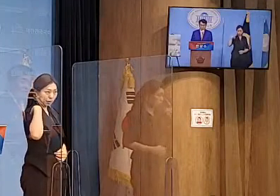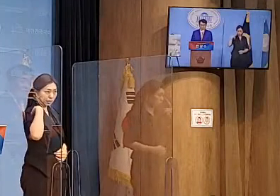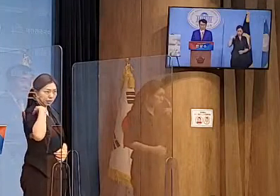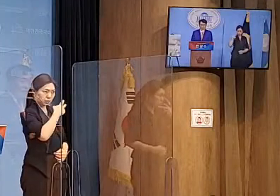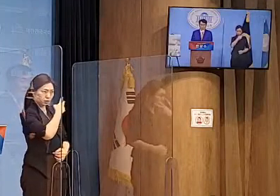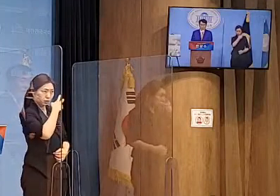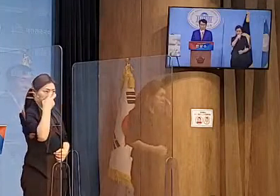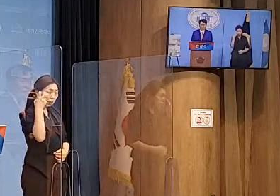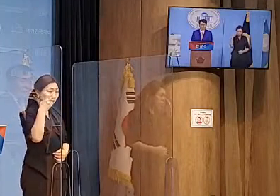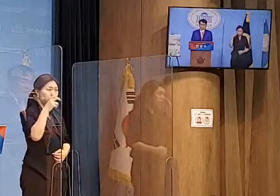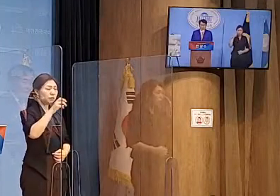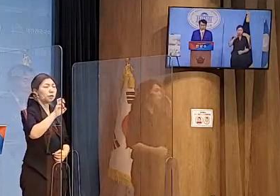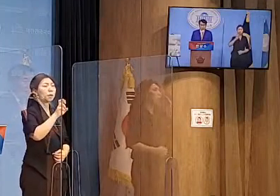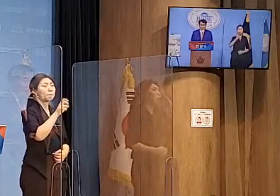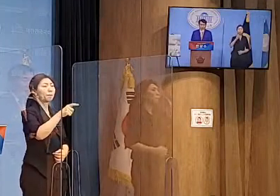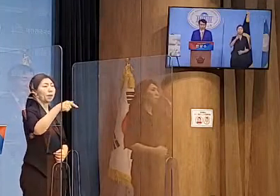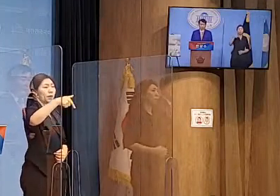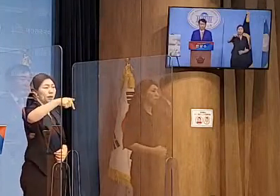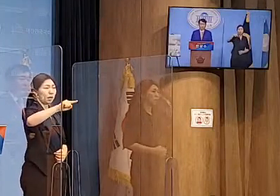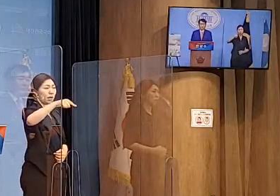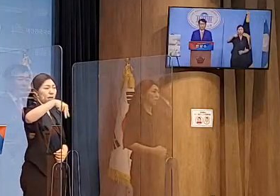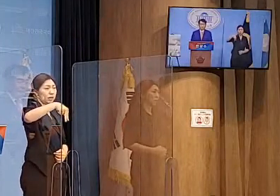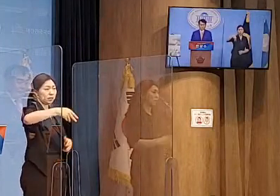건설할 수 있습니다.